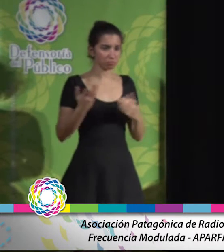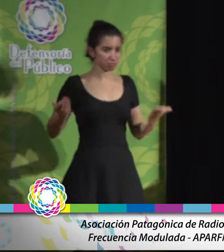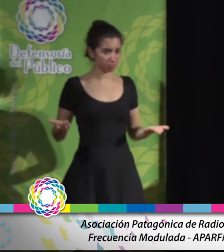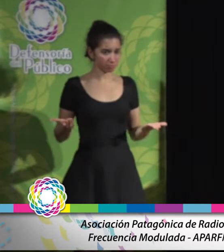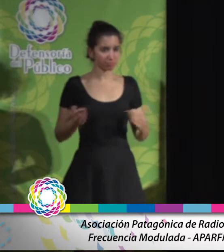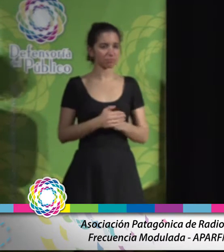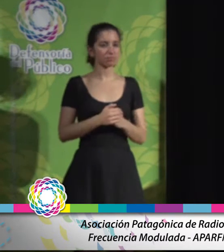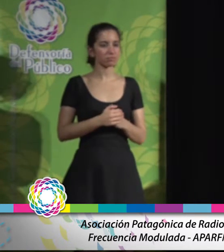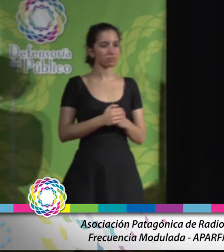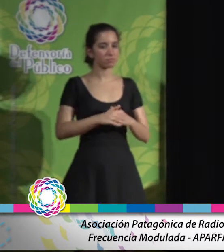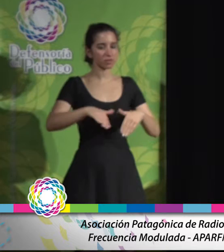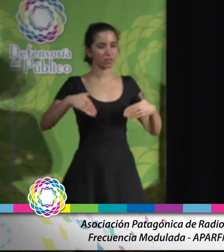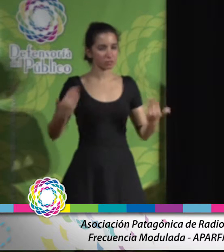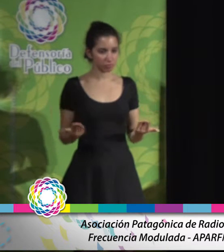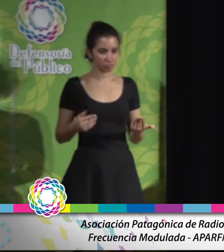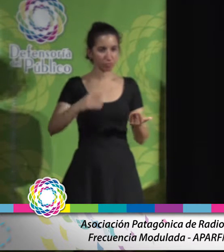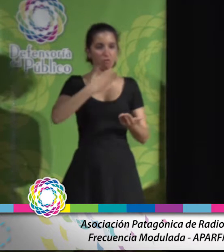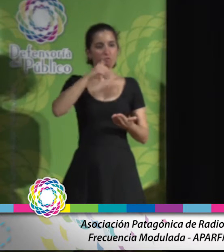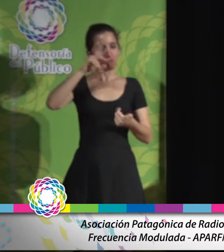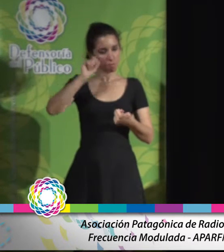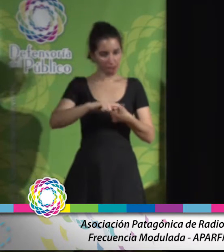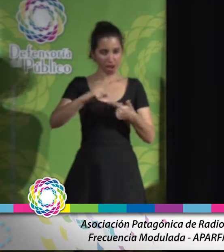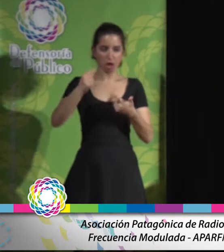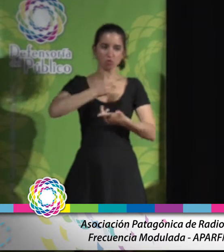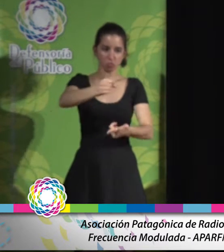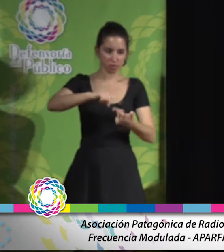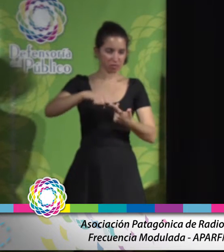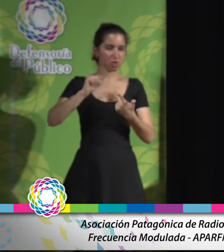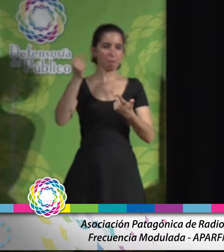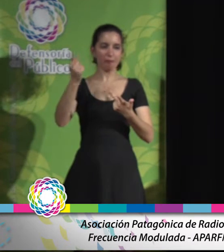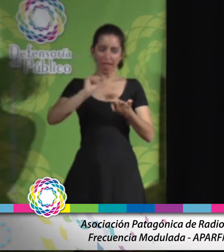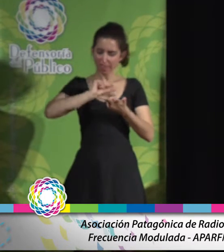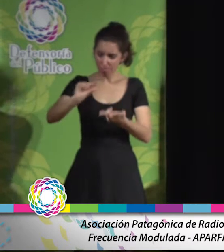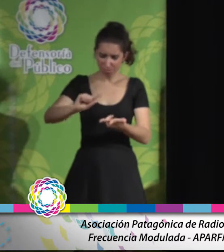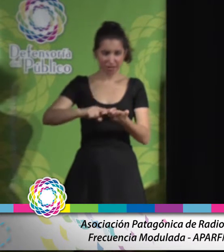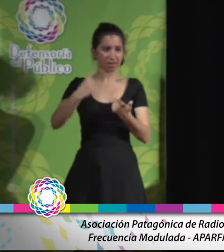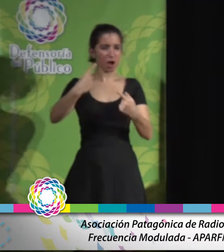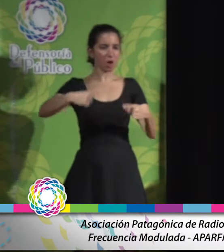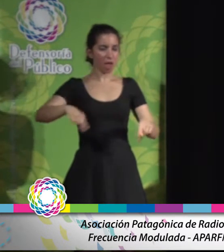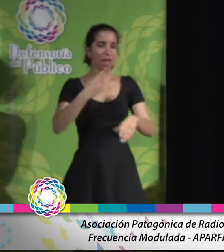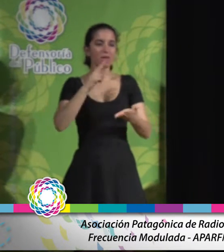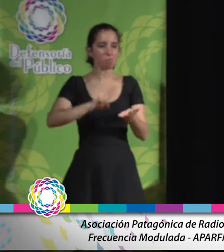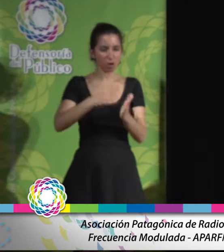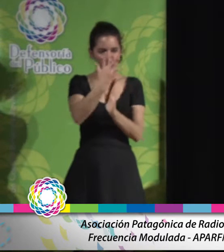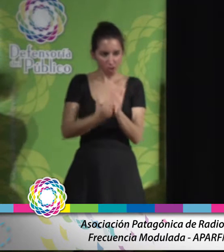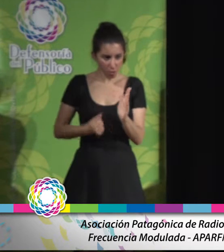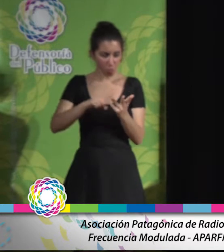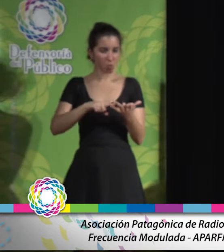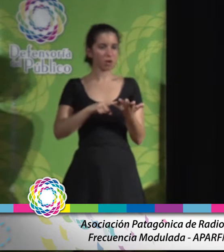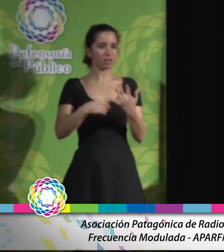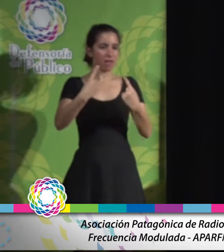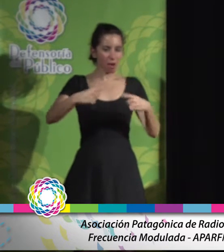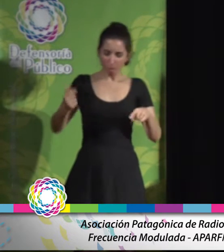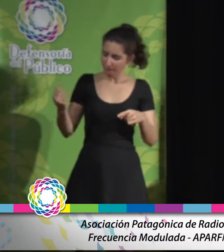comerciales, los créditos de Fomeca, los subsidios, los créditos de todo tipo, los descuentos, los impuestos, los aportes para la compra de